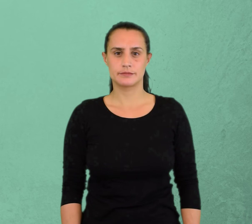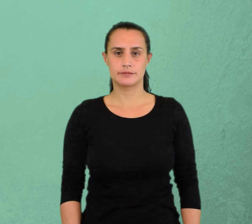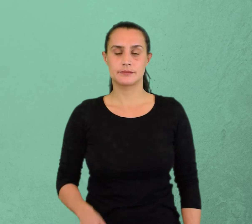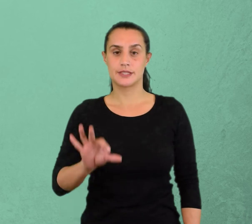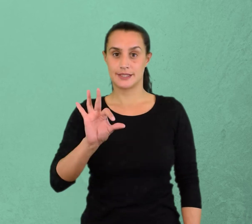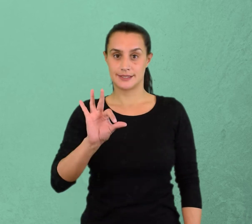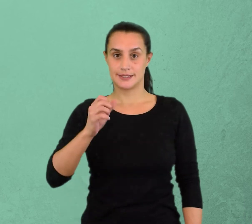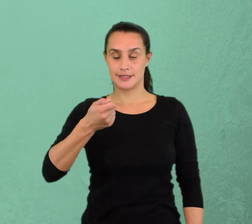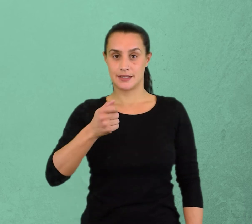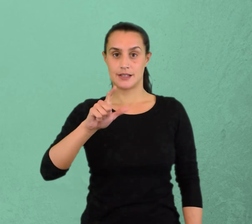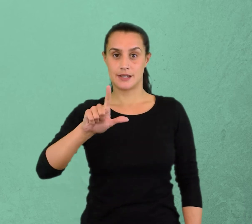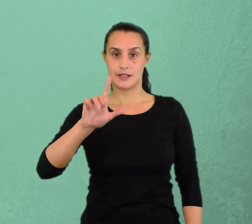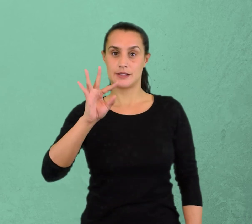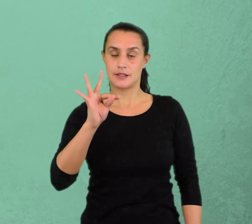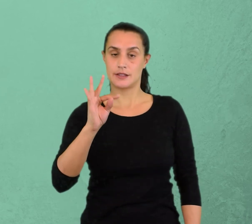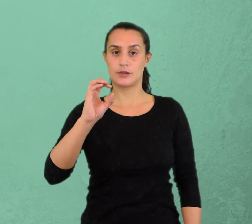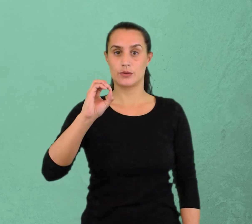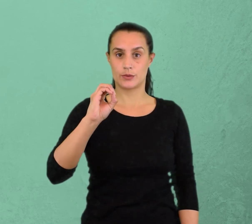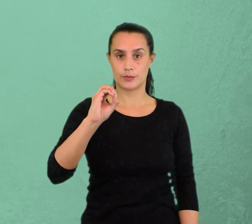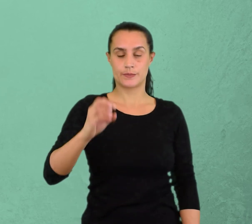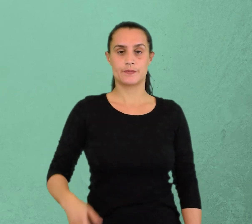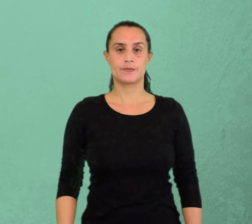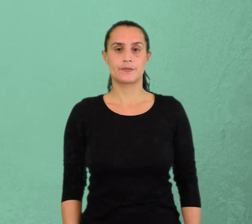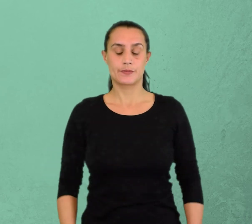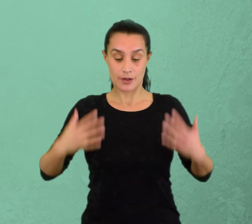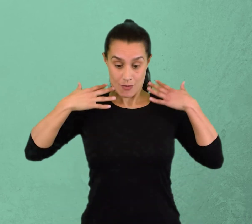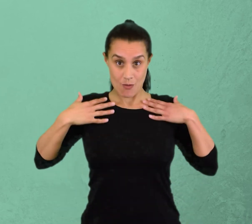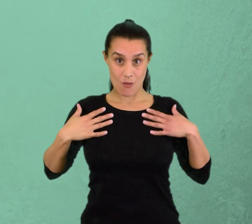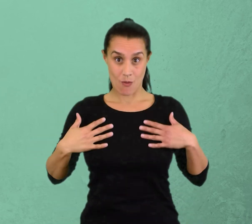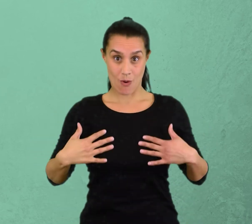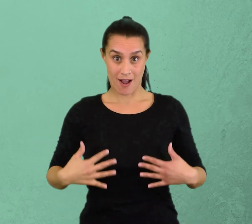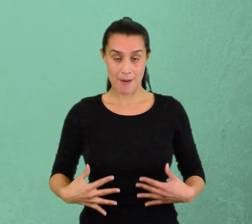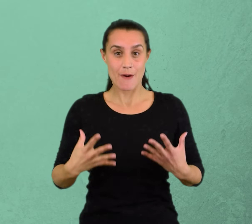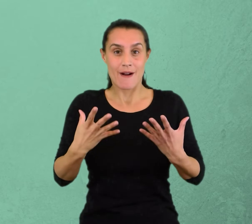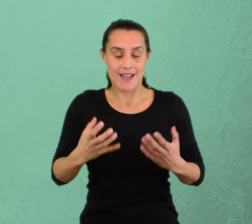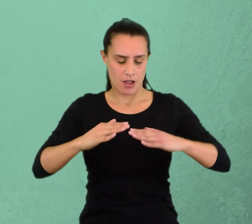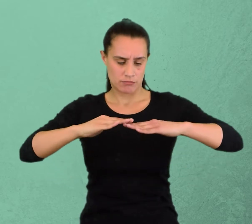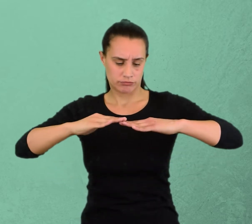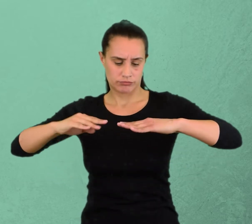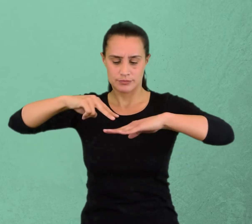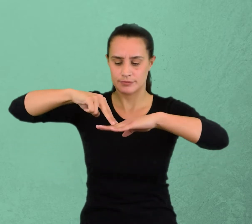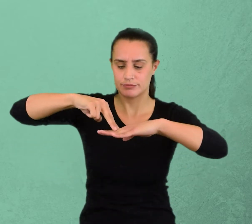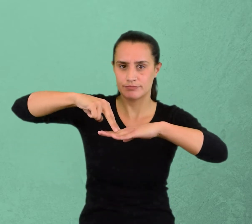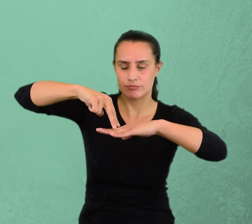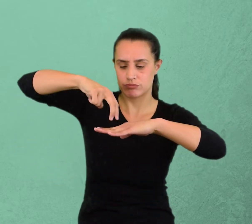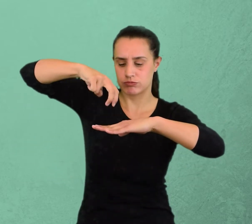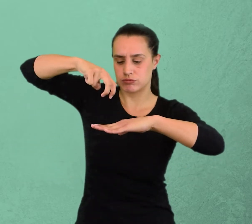Salto. Acción que realiza el cuerpo para desprenderse del suelo. Elevación del cuerpo por la contracción